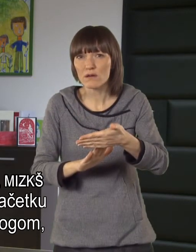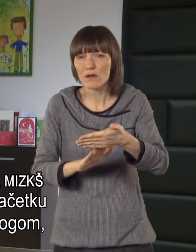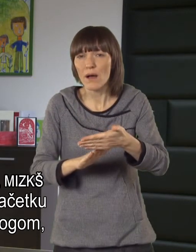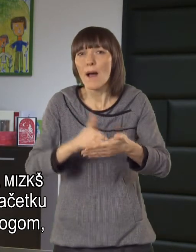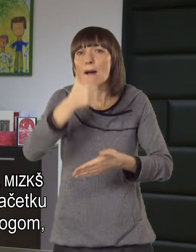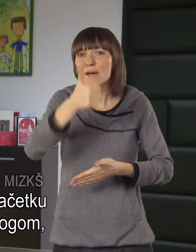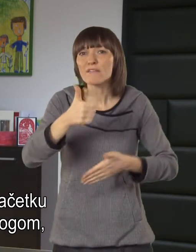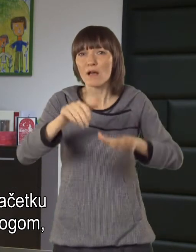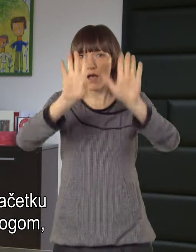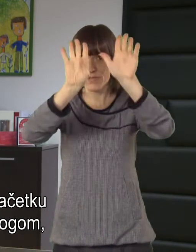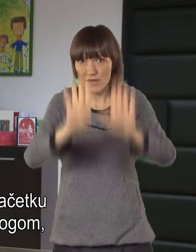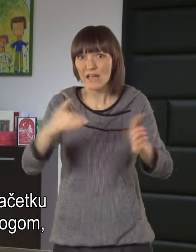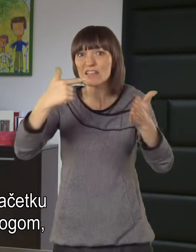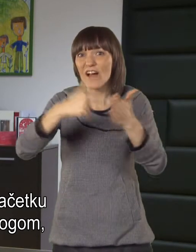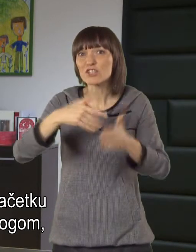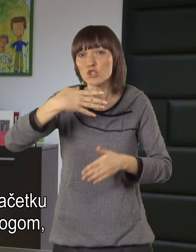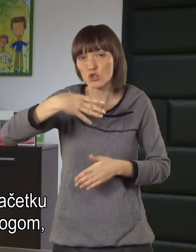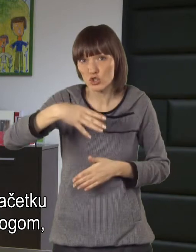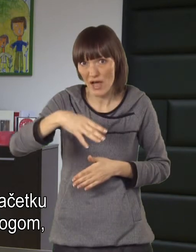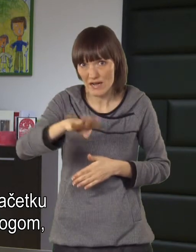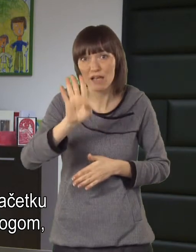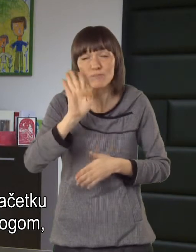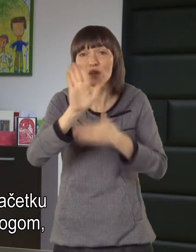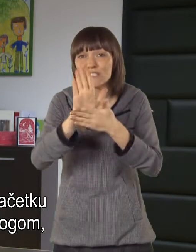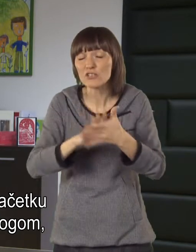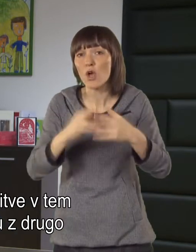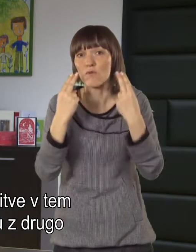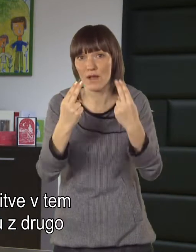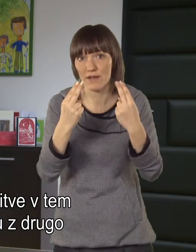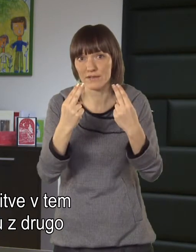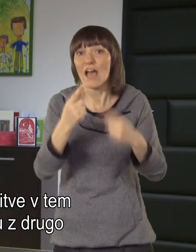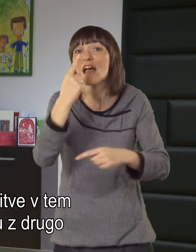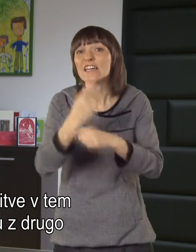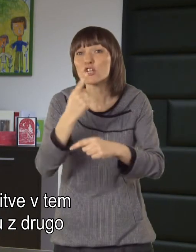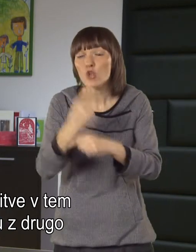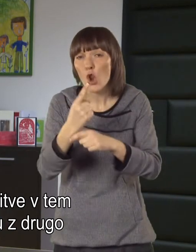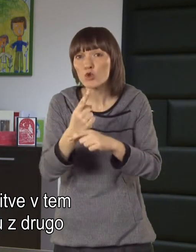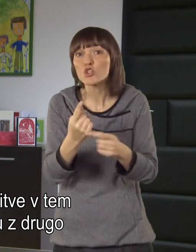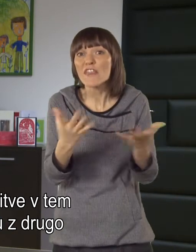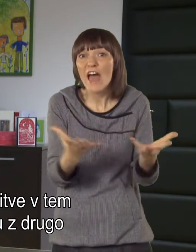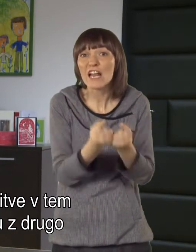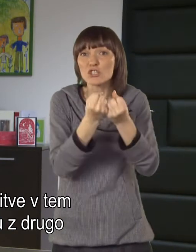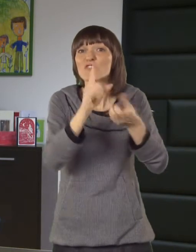.9.2014 z razlogom, ker so določene rešitve v tem zahtorju v neskladju z drugimi